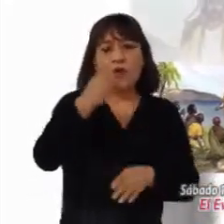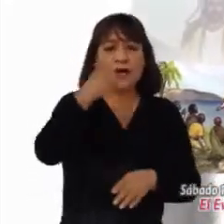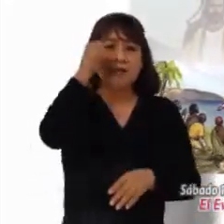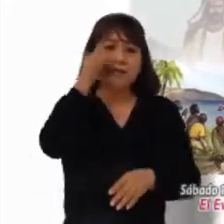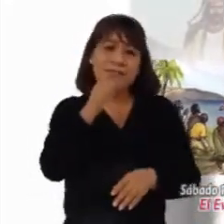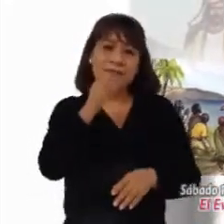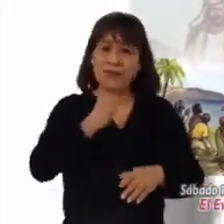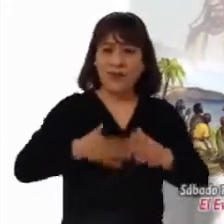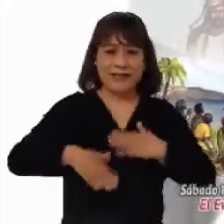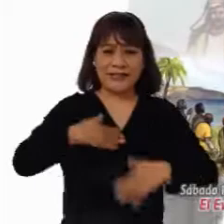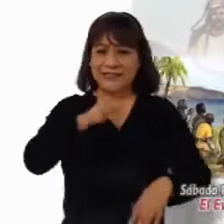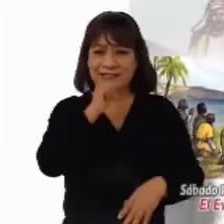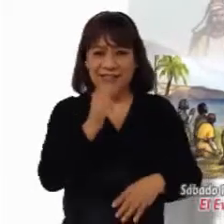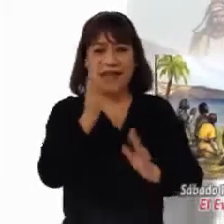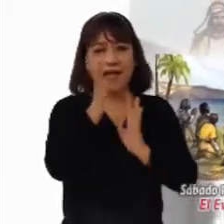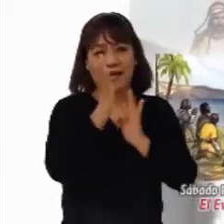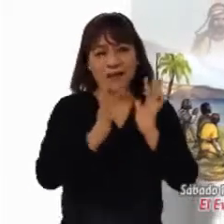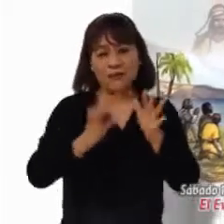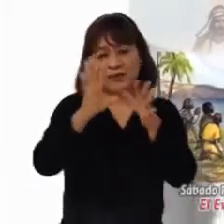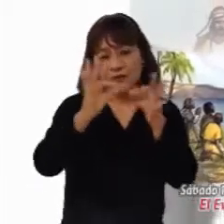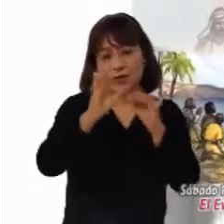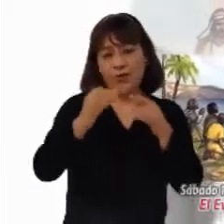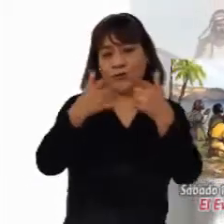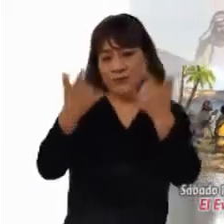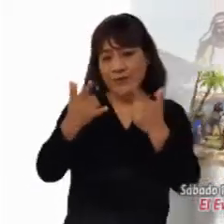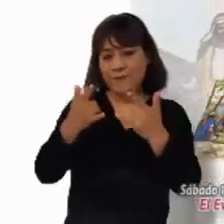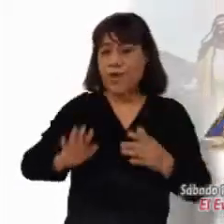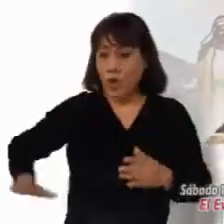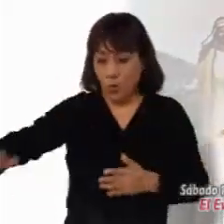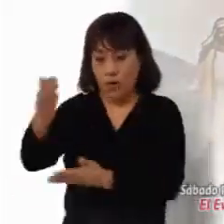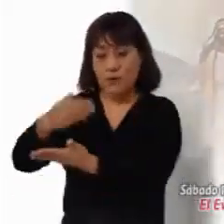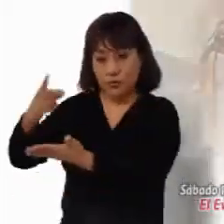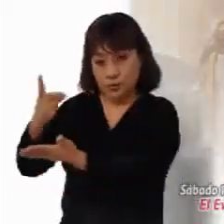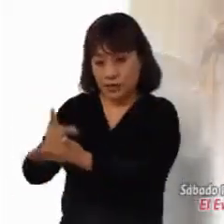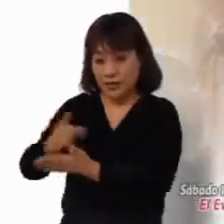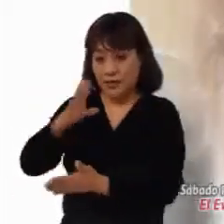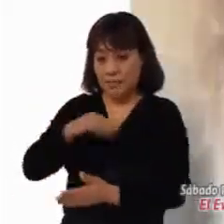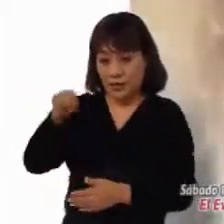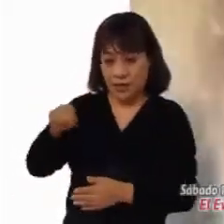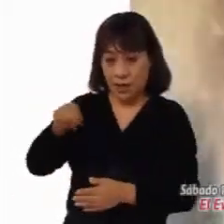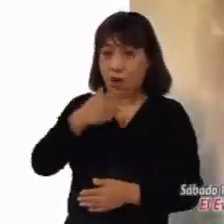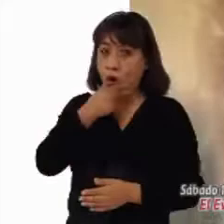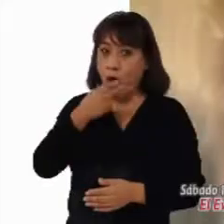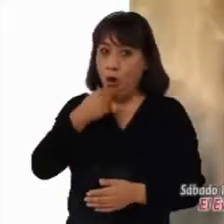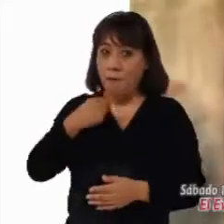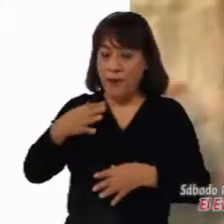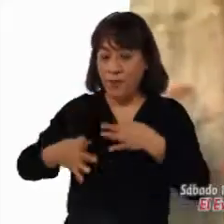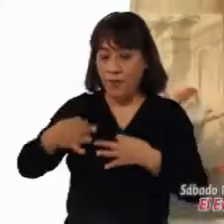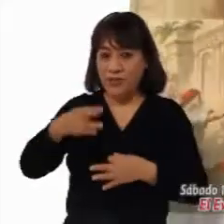Jesús les propuso esta parábola. En cierta ciudad había un juez que no temía a Dios ni respetaba a los hombres.